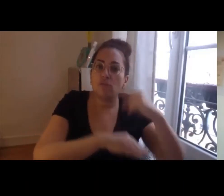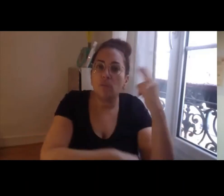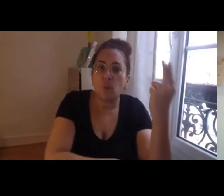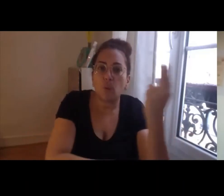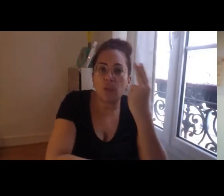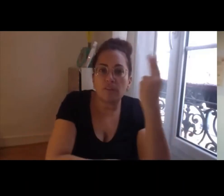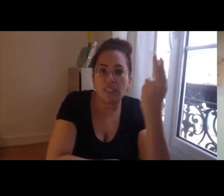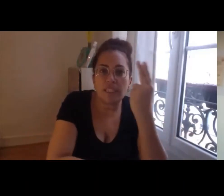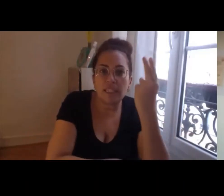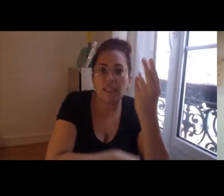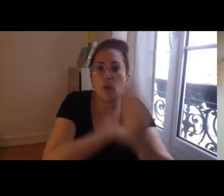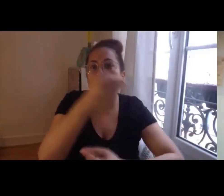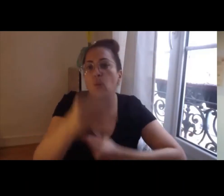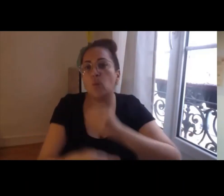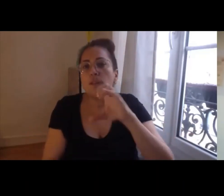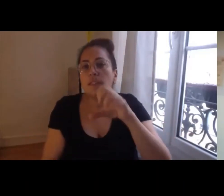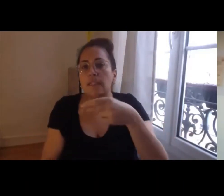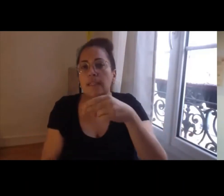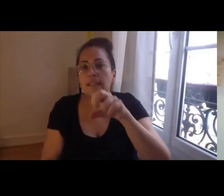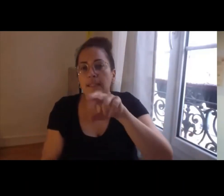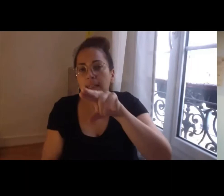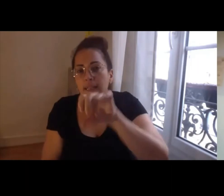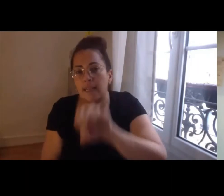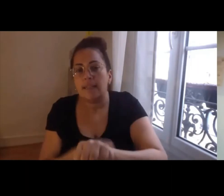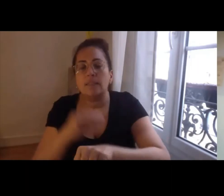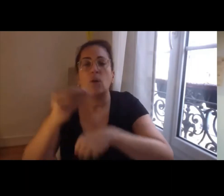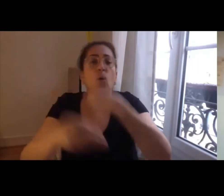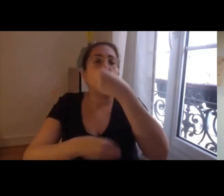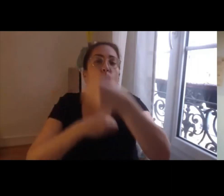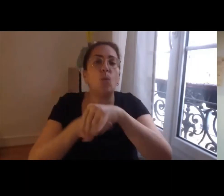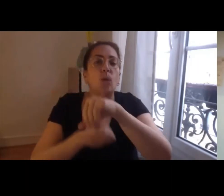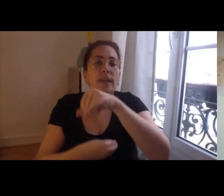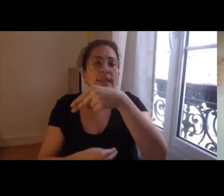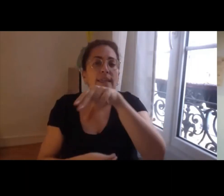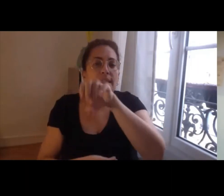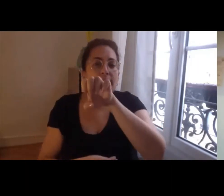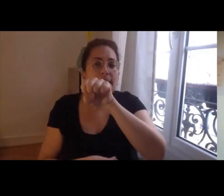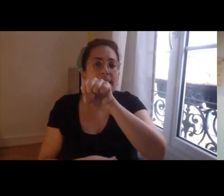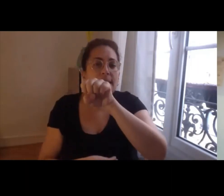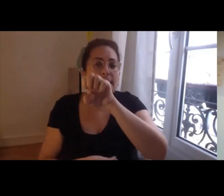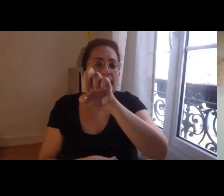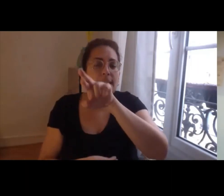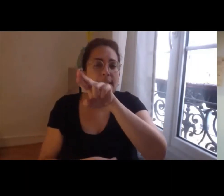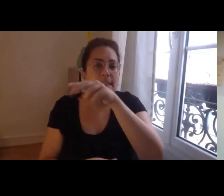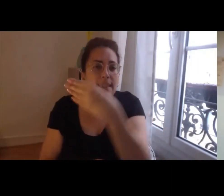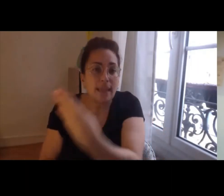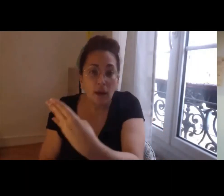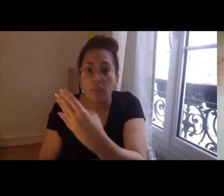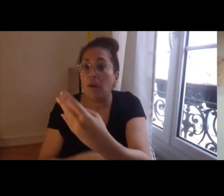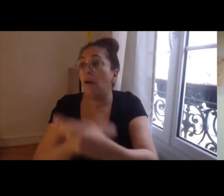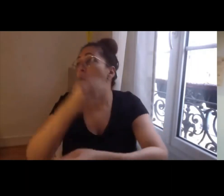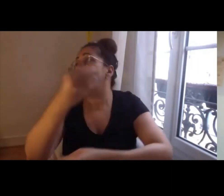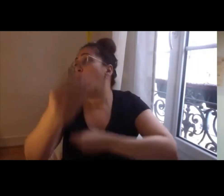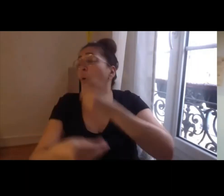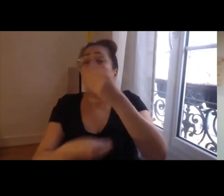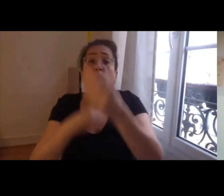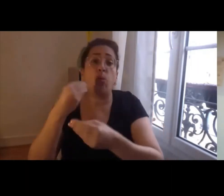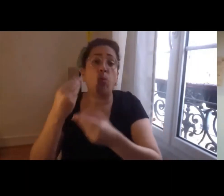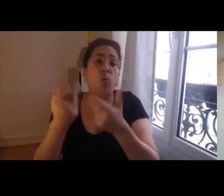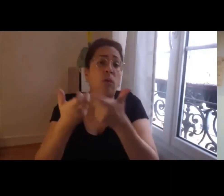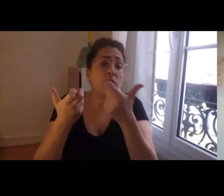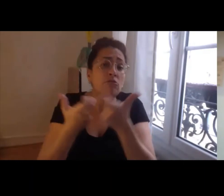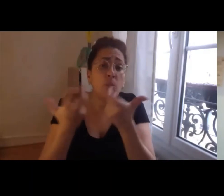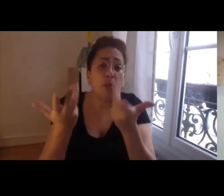recherche comme le CNRS l'Inserm voilà on est on a aussi des structures